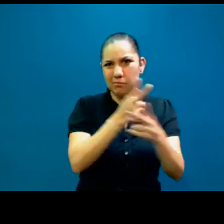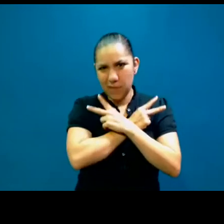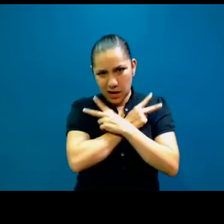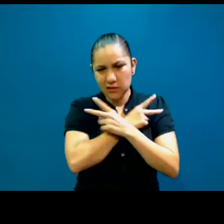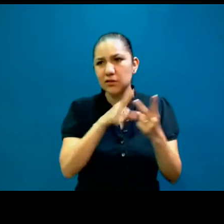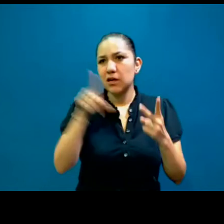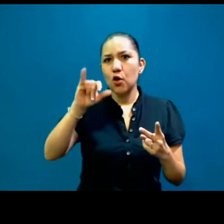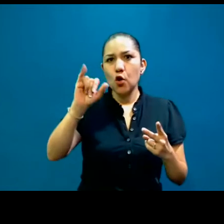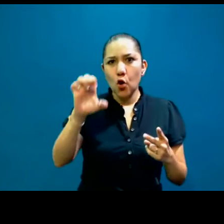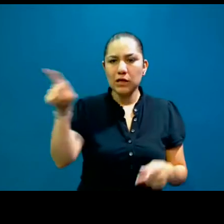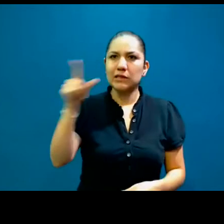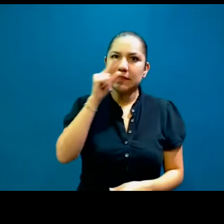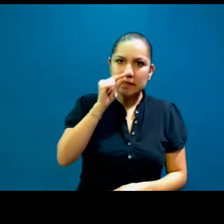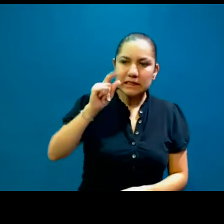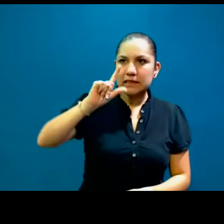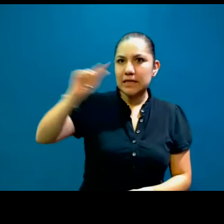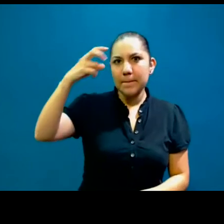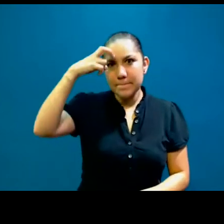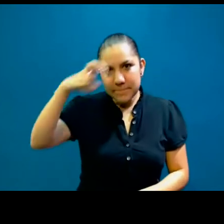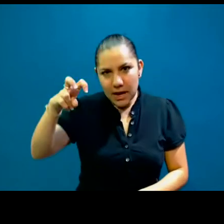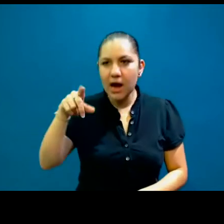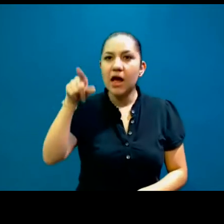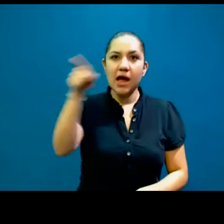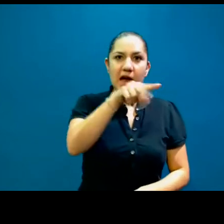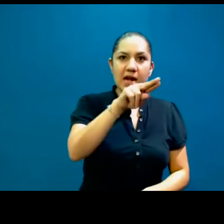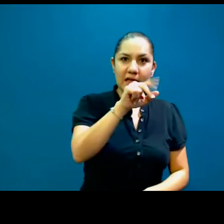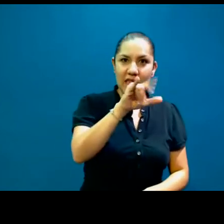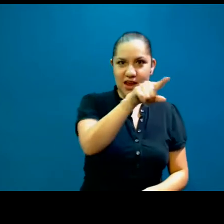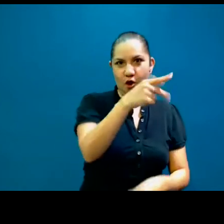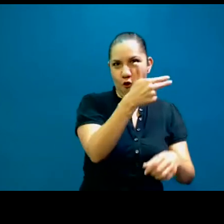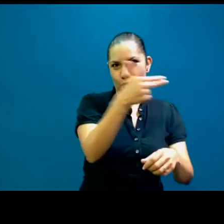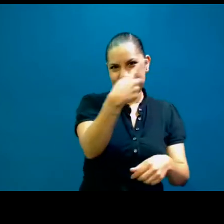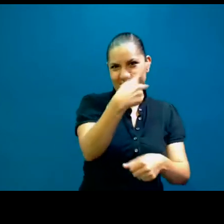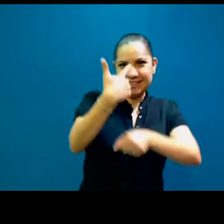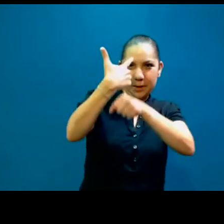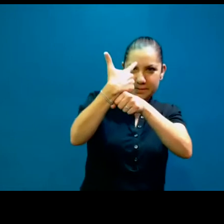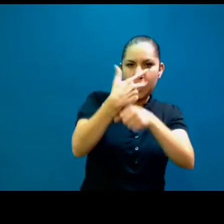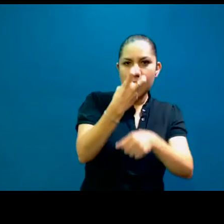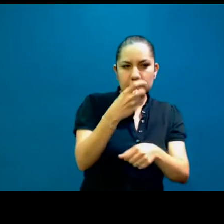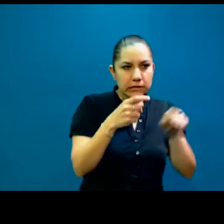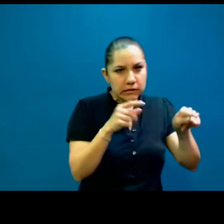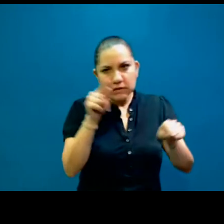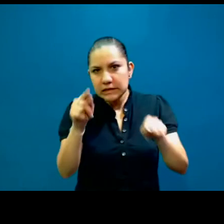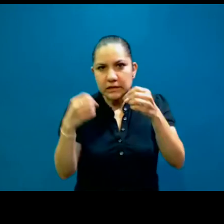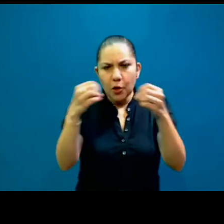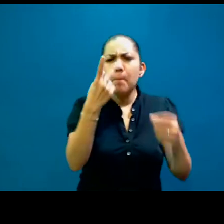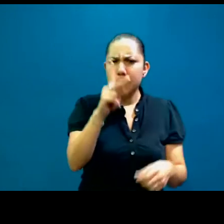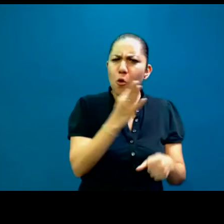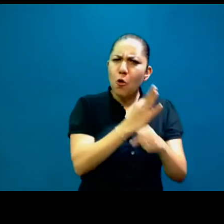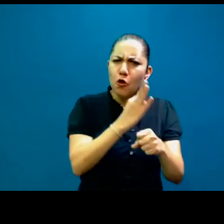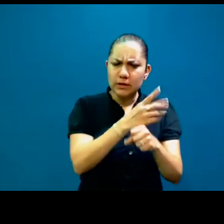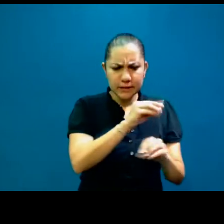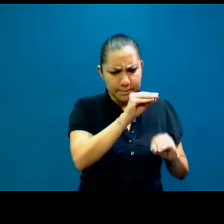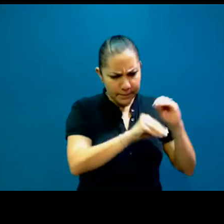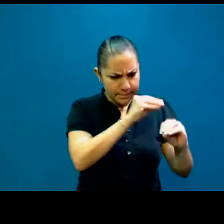vuelo, Natalia se conectó desde su hotel, así tuvieron varias complicaciones. Entonces vamos a ver en este momento